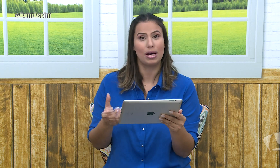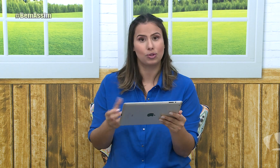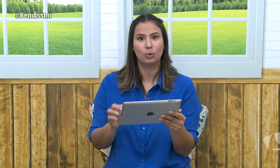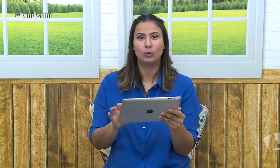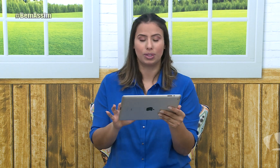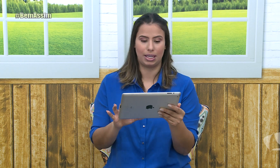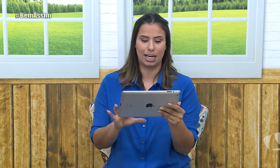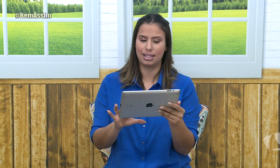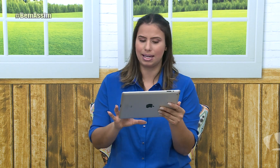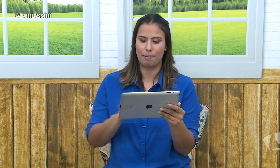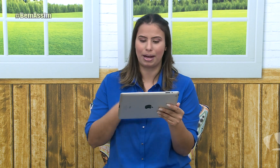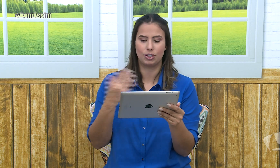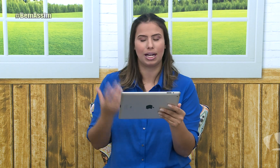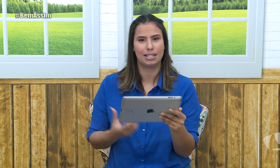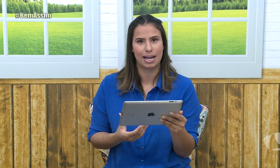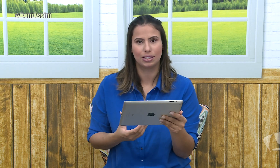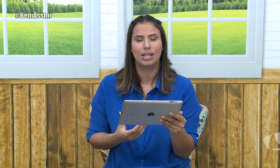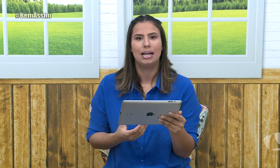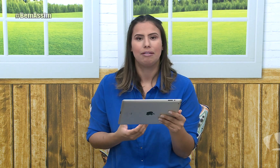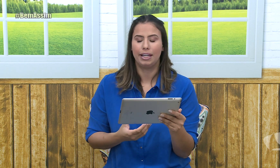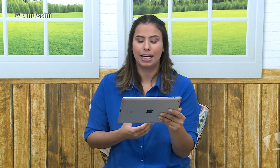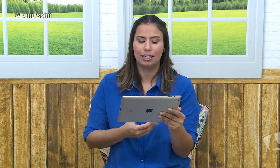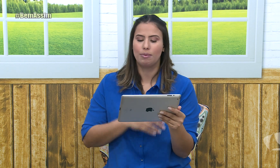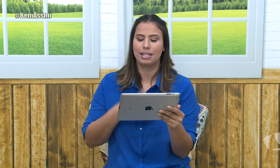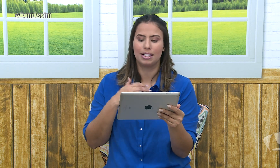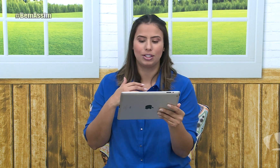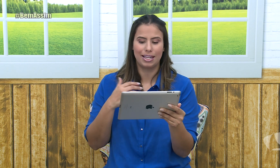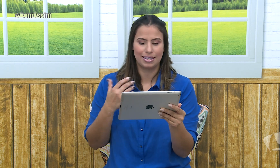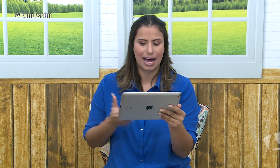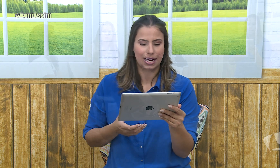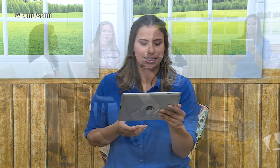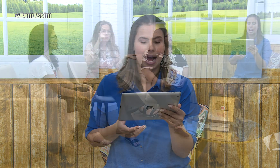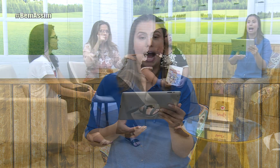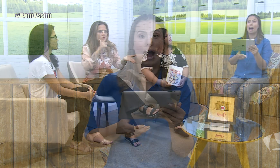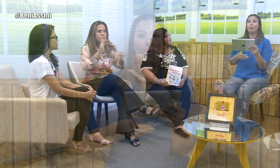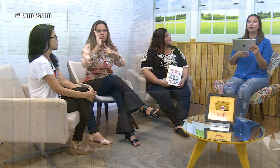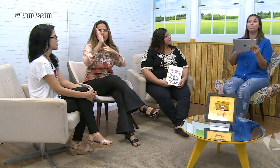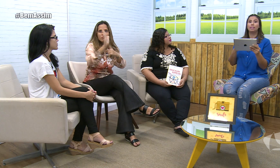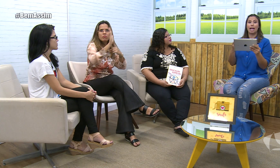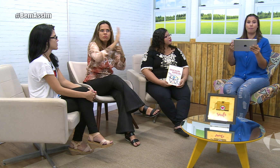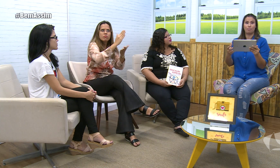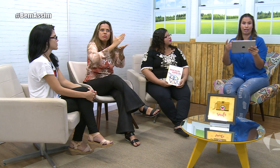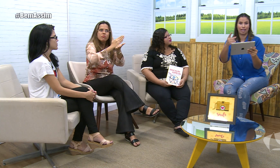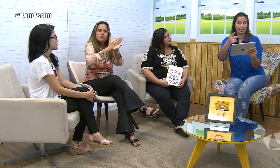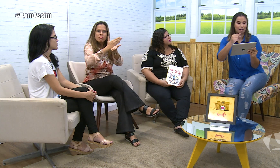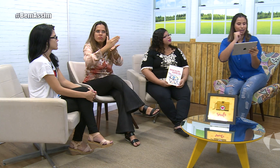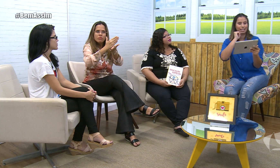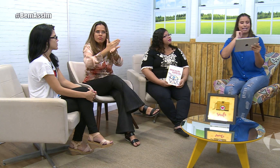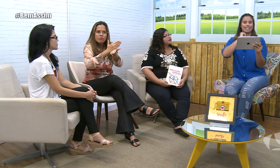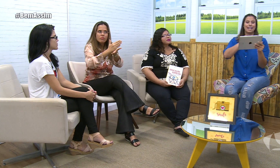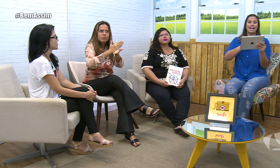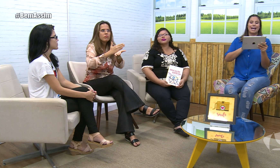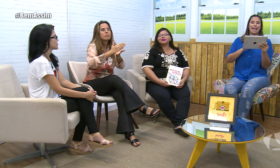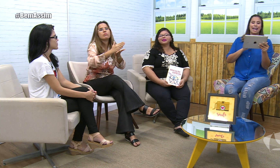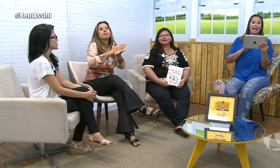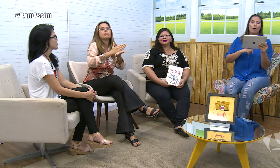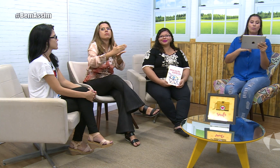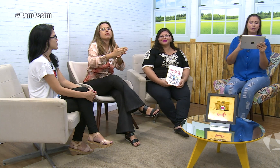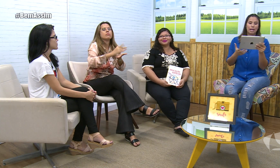assunto, que antes era marginalizado, vem ganhando bastante destaque, tá? Há algum tempo aqui na Câmara 3. Há algum tempo,